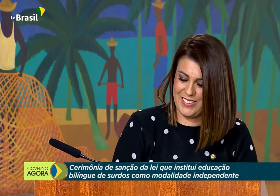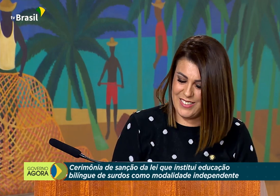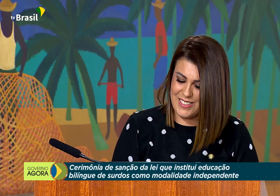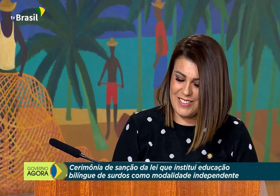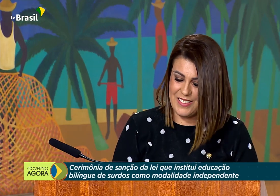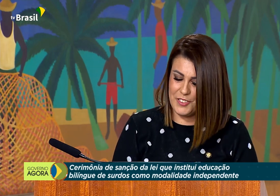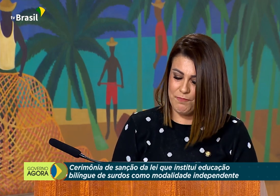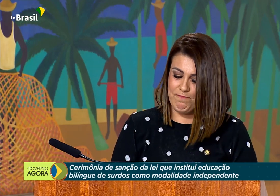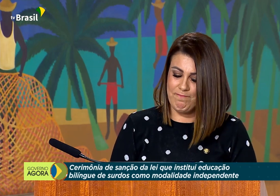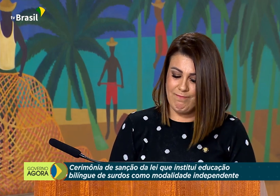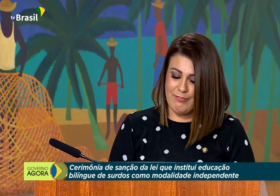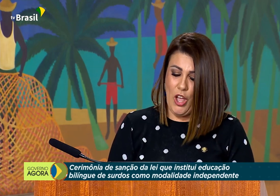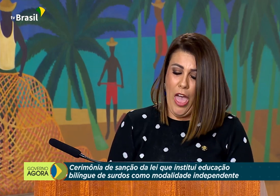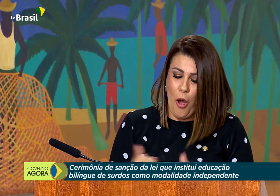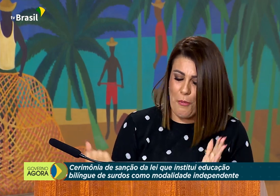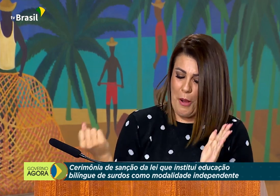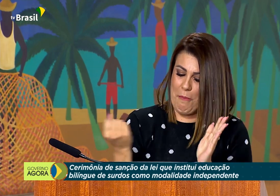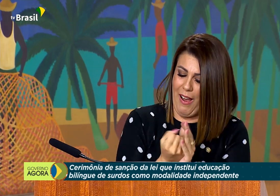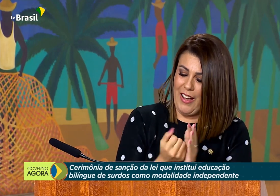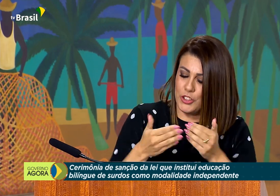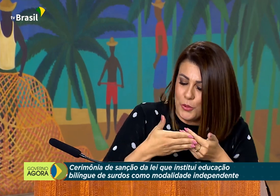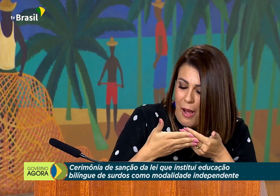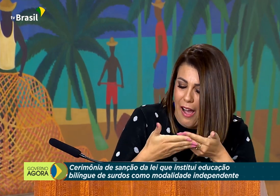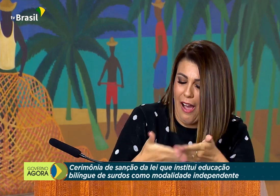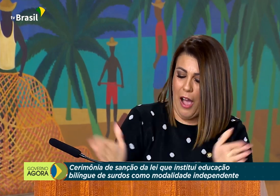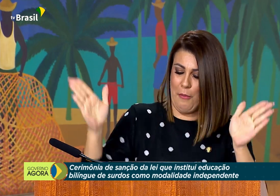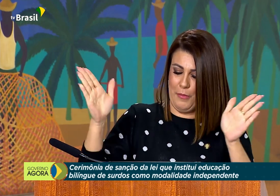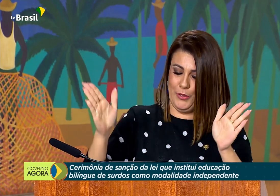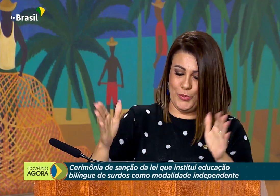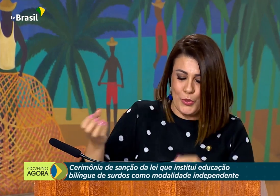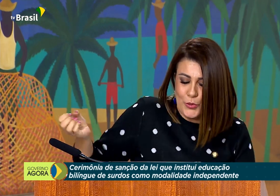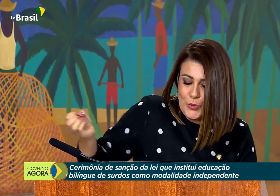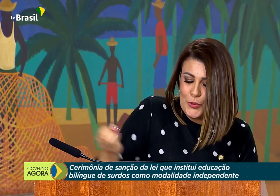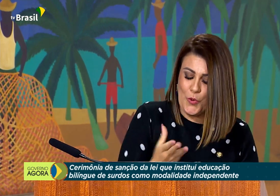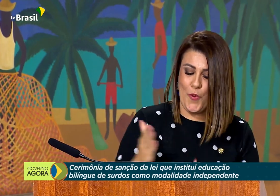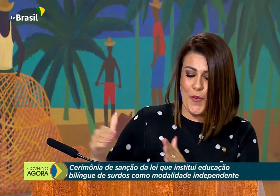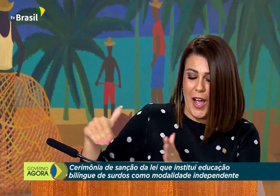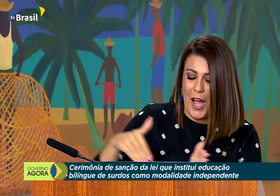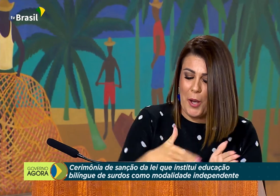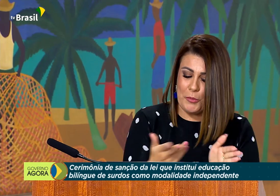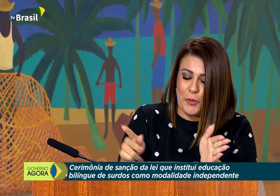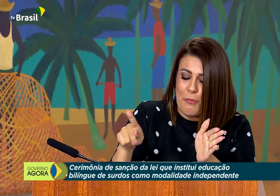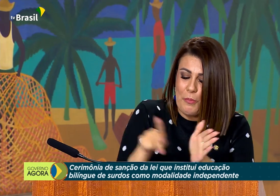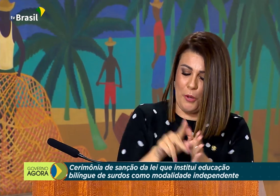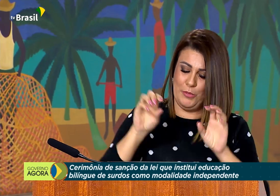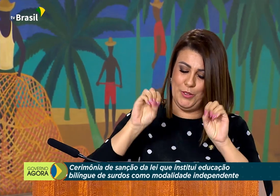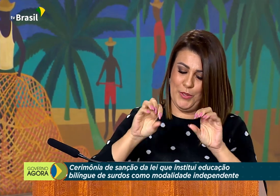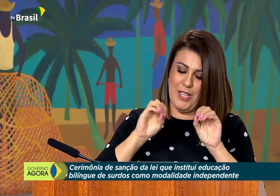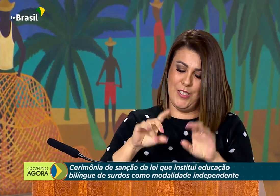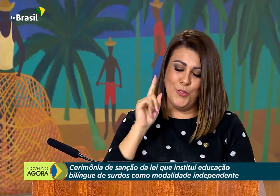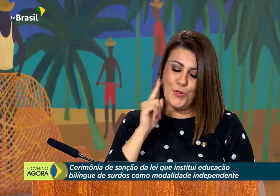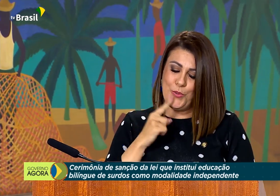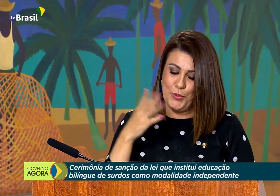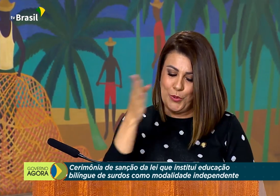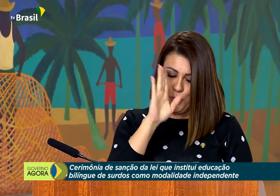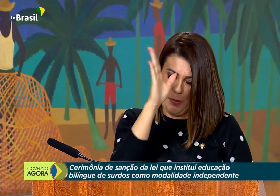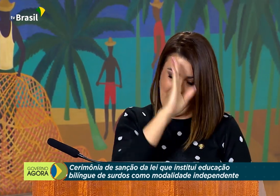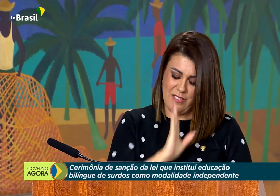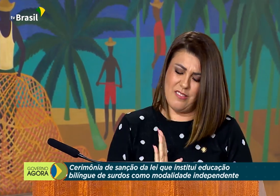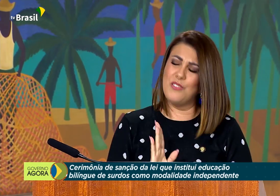surda no governo do meu país. é uma marca, a assinatura dessa lei